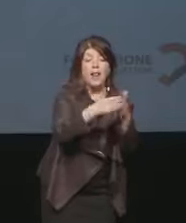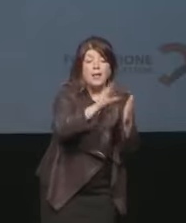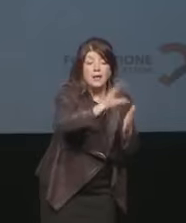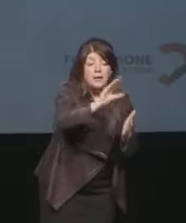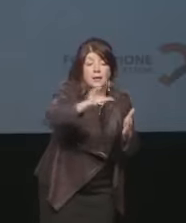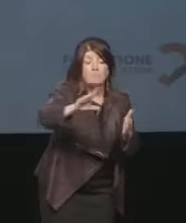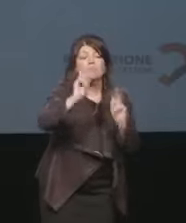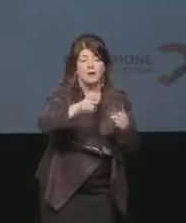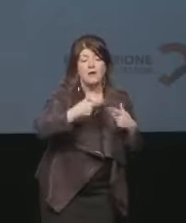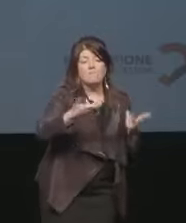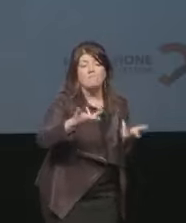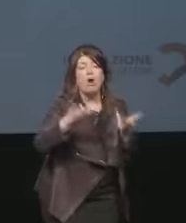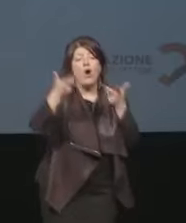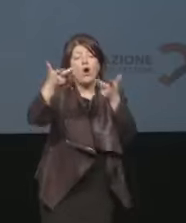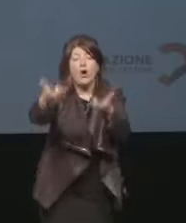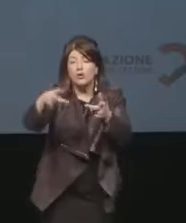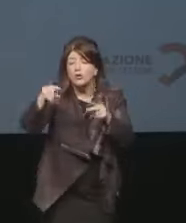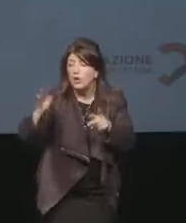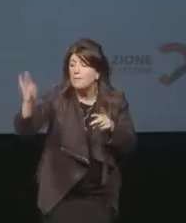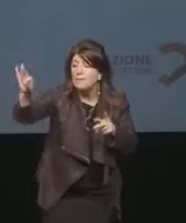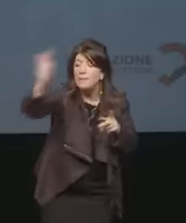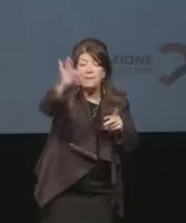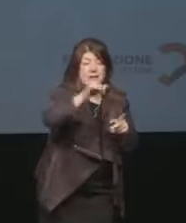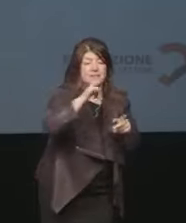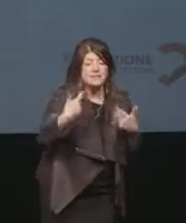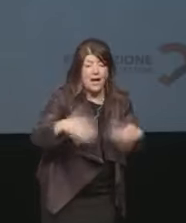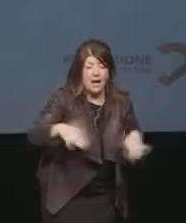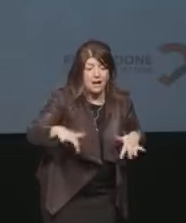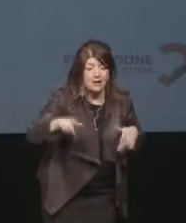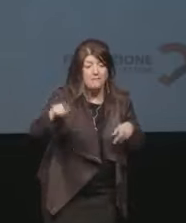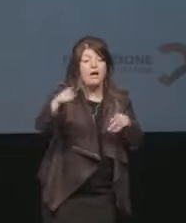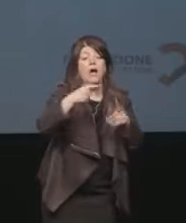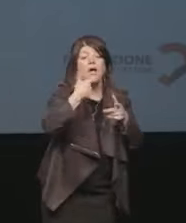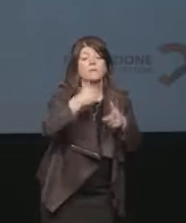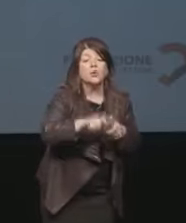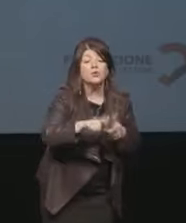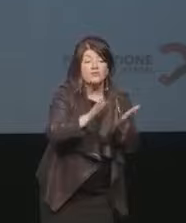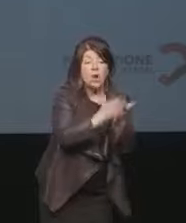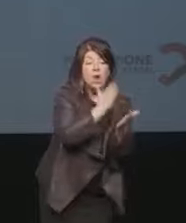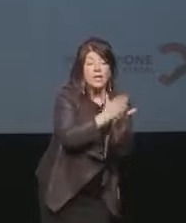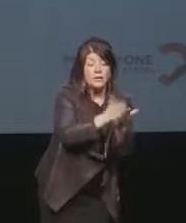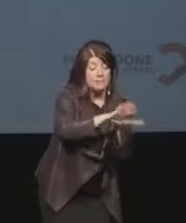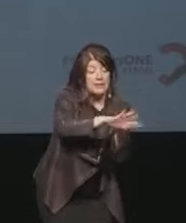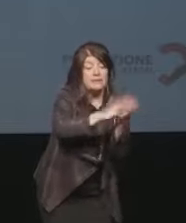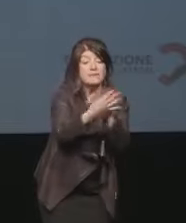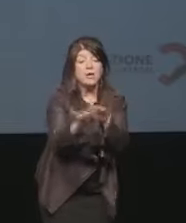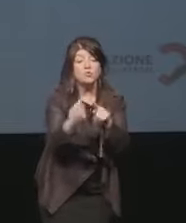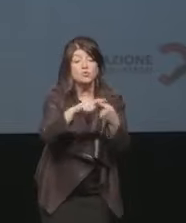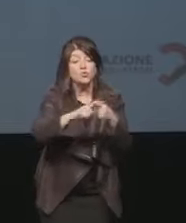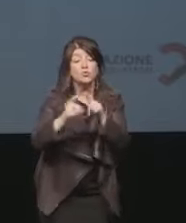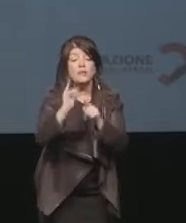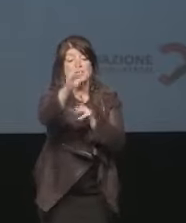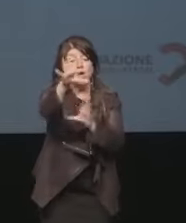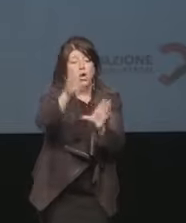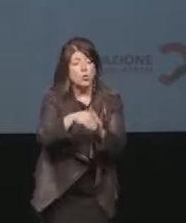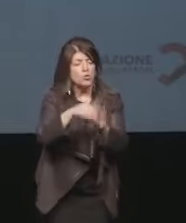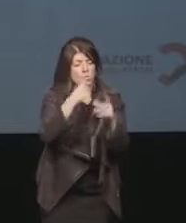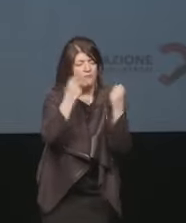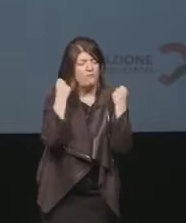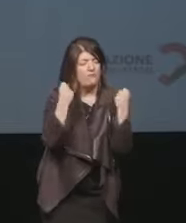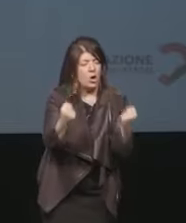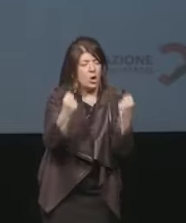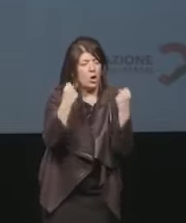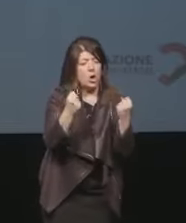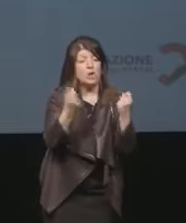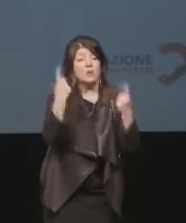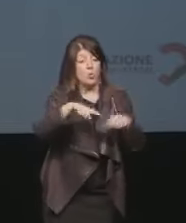bisogno proprio perché i libri possono diventare un potente ed efficace strumento di inclusione. Anche il Salone